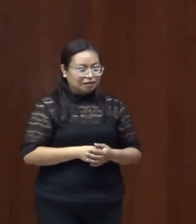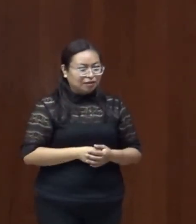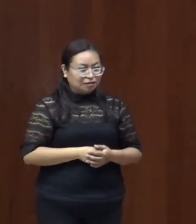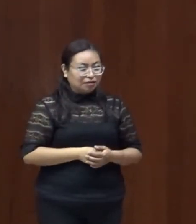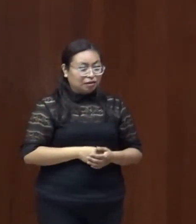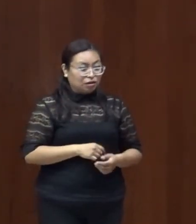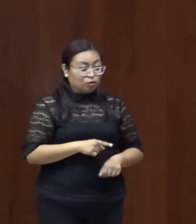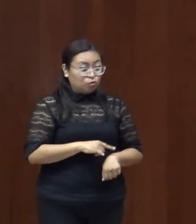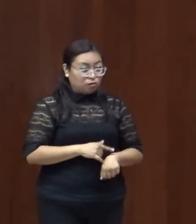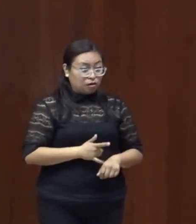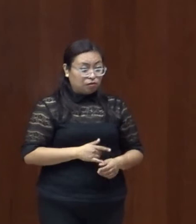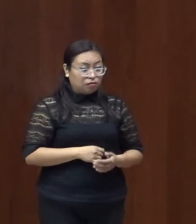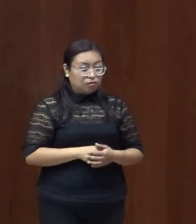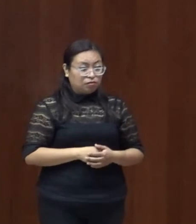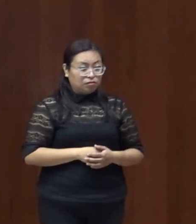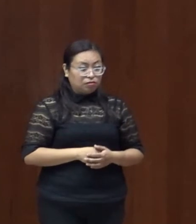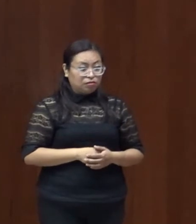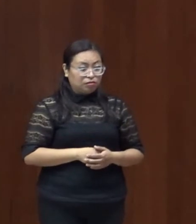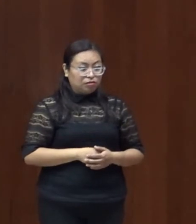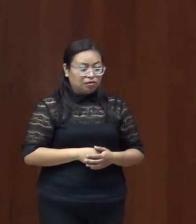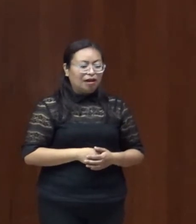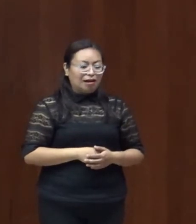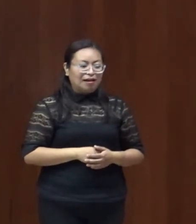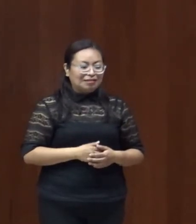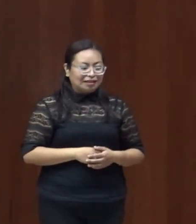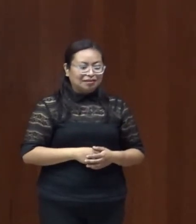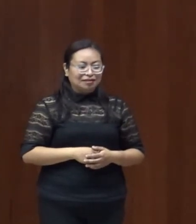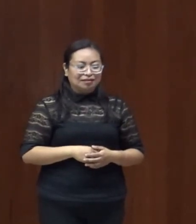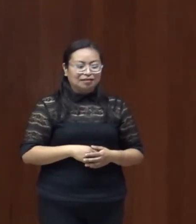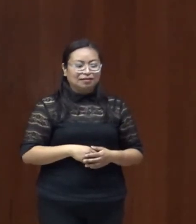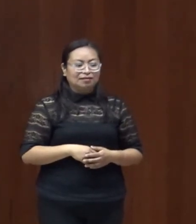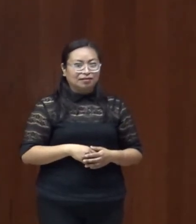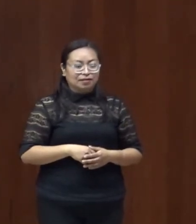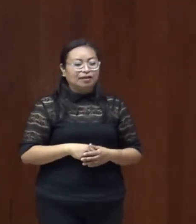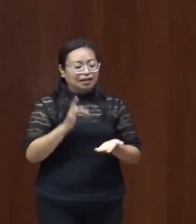espacios y esperamos que sea vigibilidad para todos ustedes muchas gracias